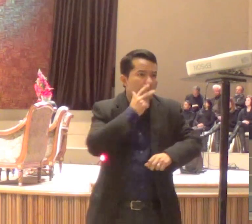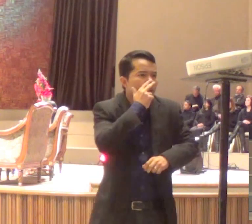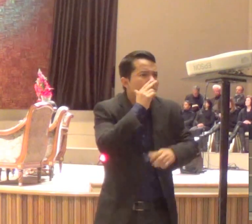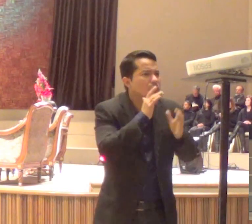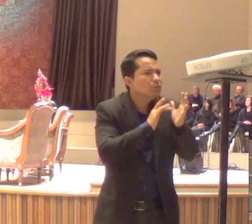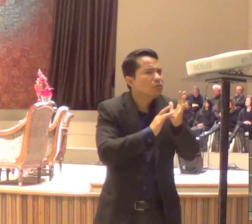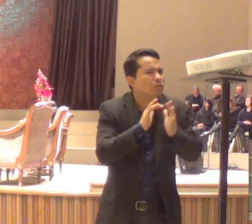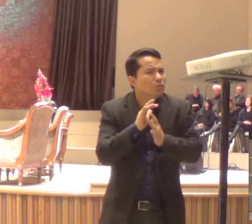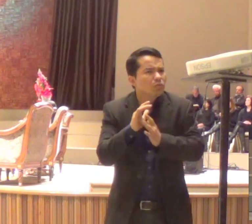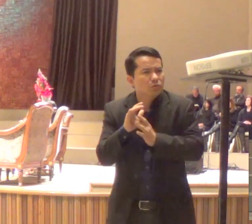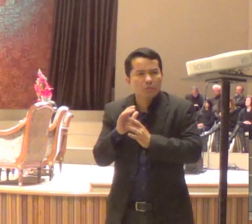Judas.